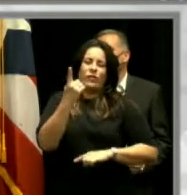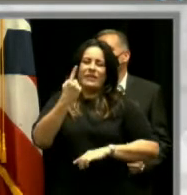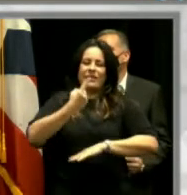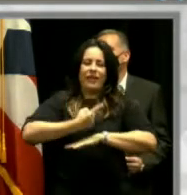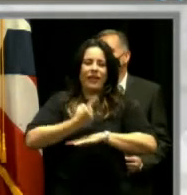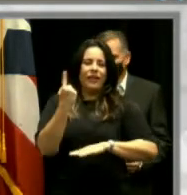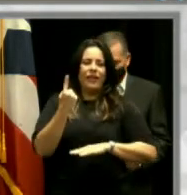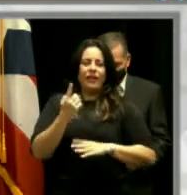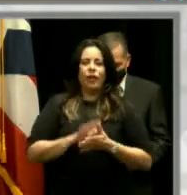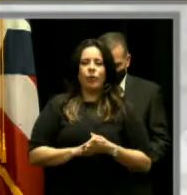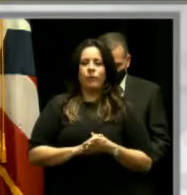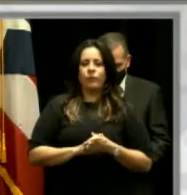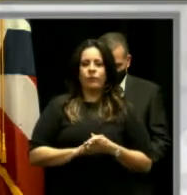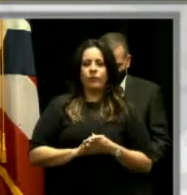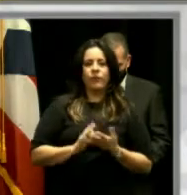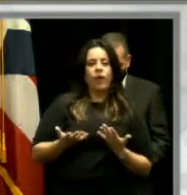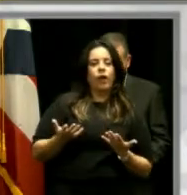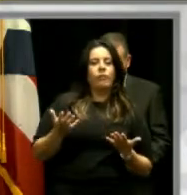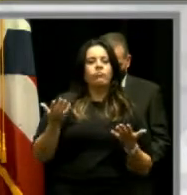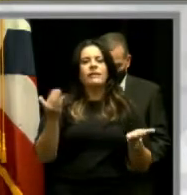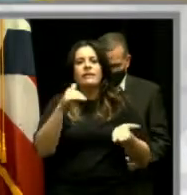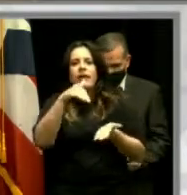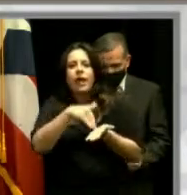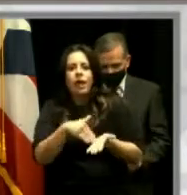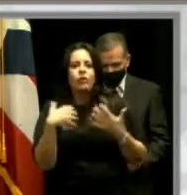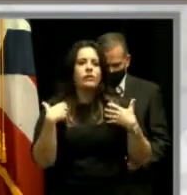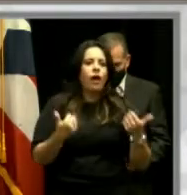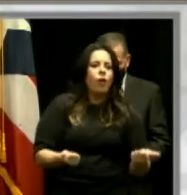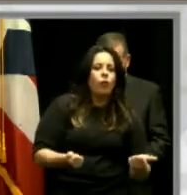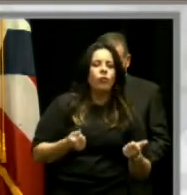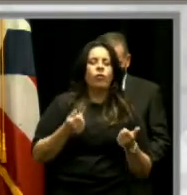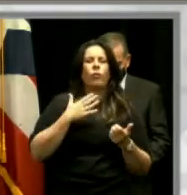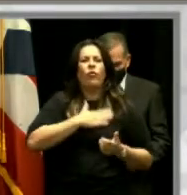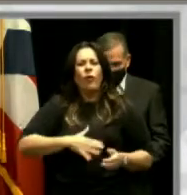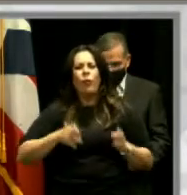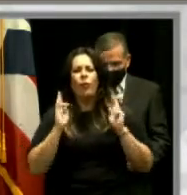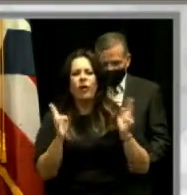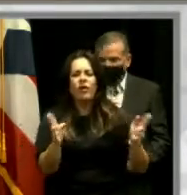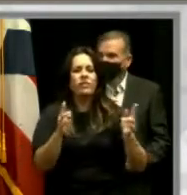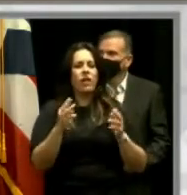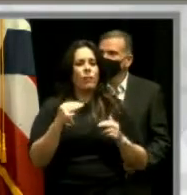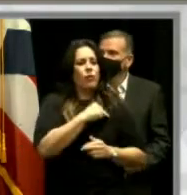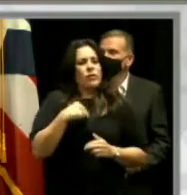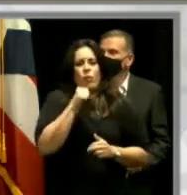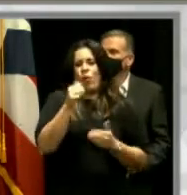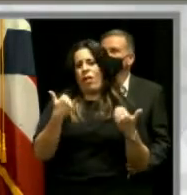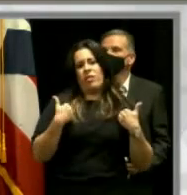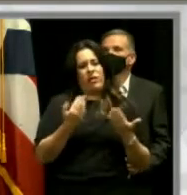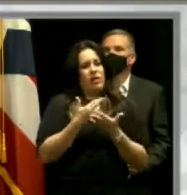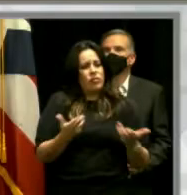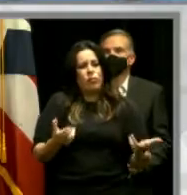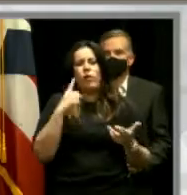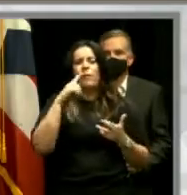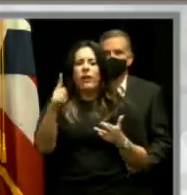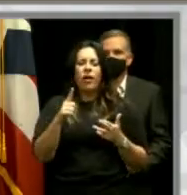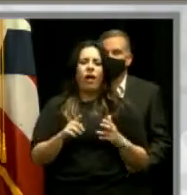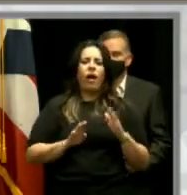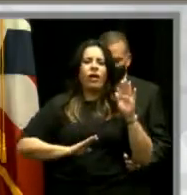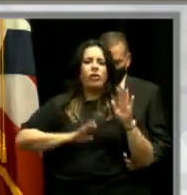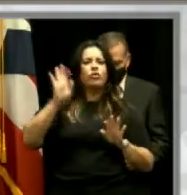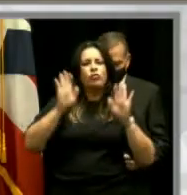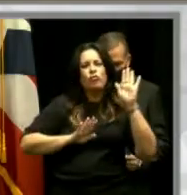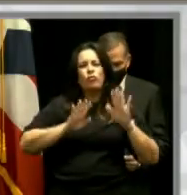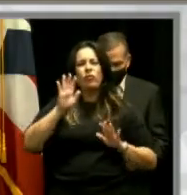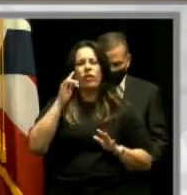¿dónde está mi centro de salud? Necesitamos urgencia con esto. El municipio no tiene los recursos para hacer una subasta, no tiene los